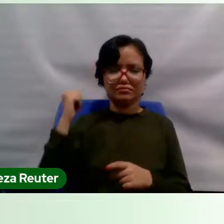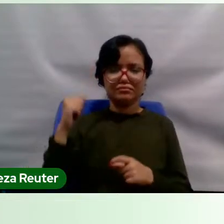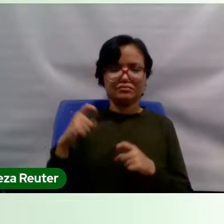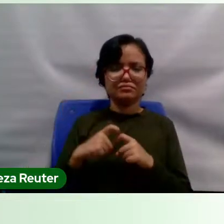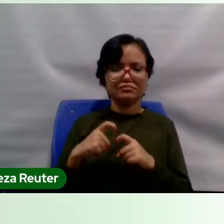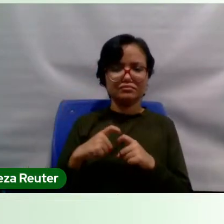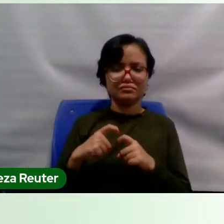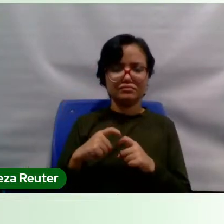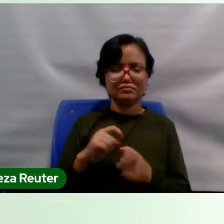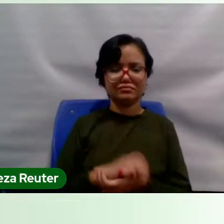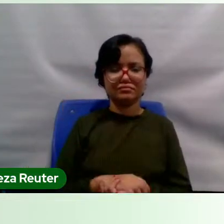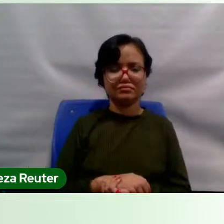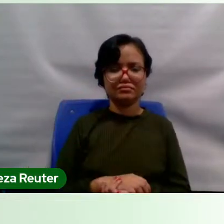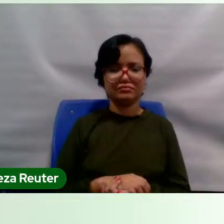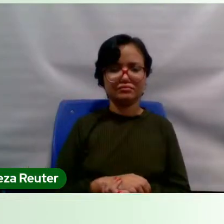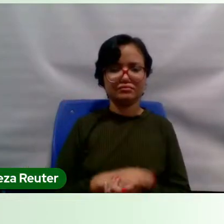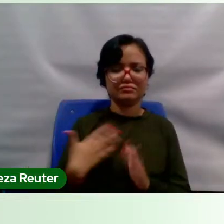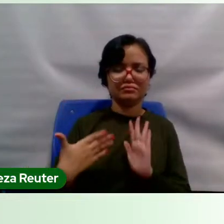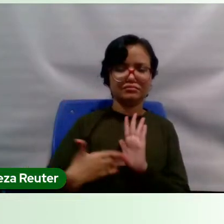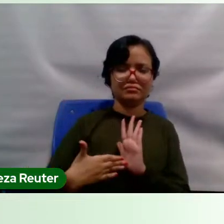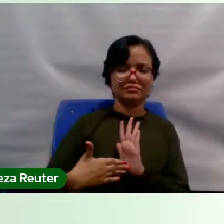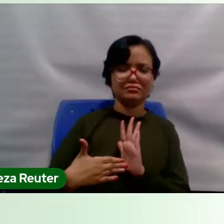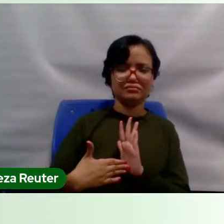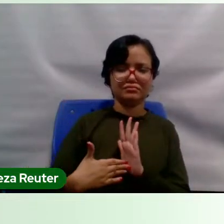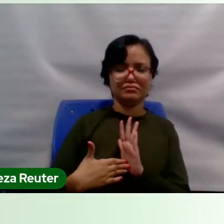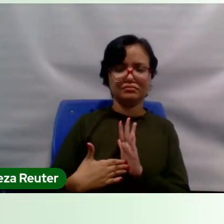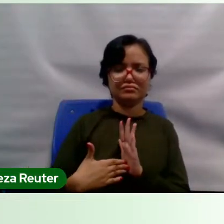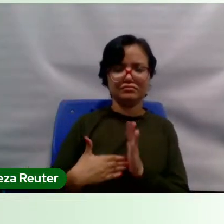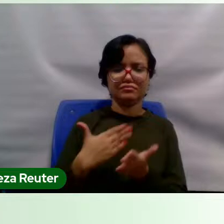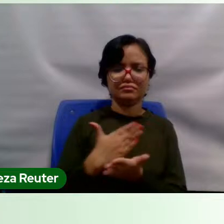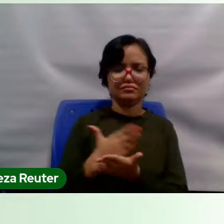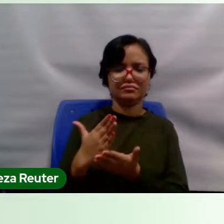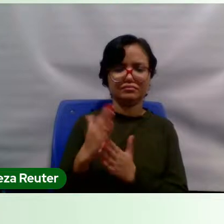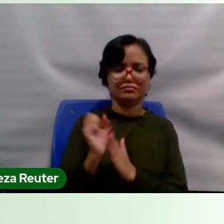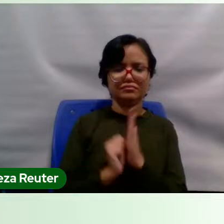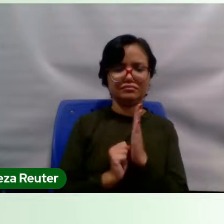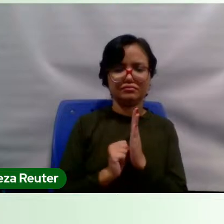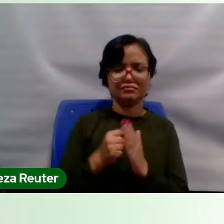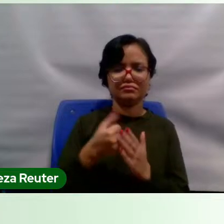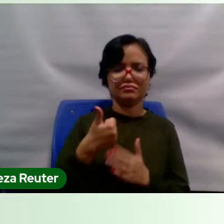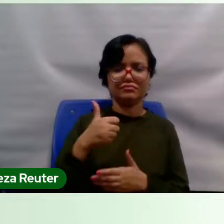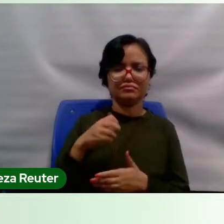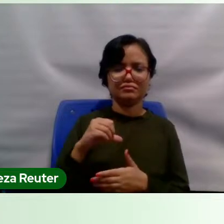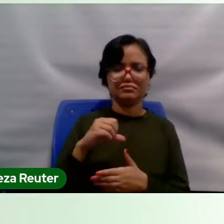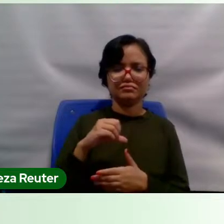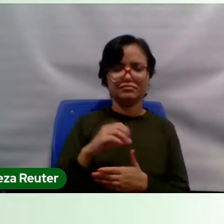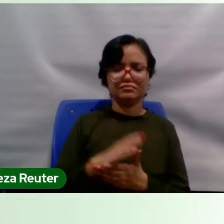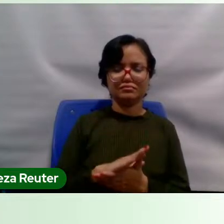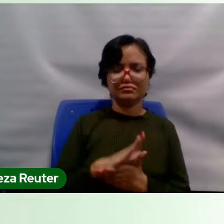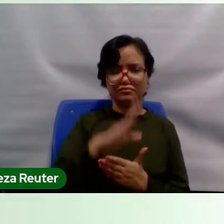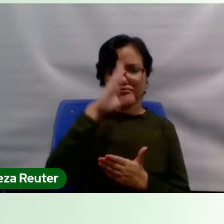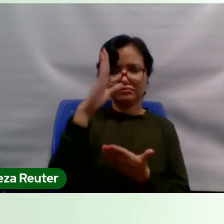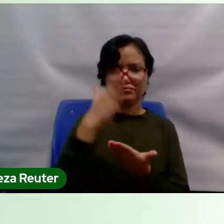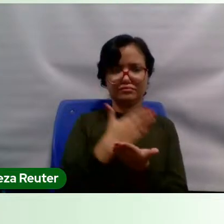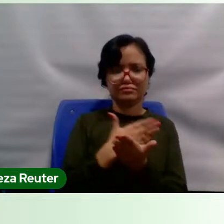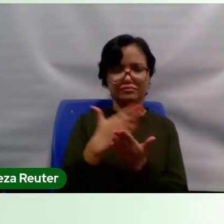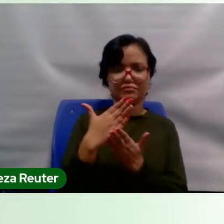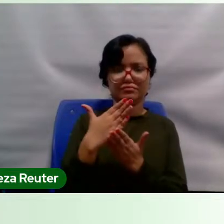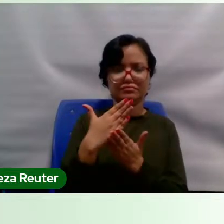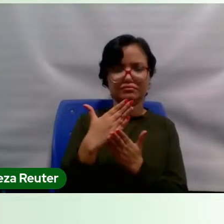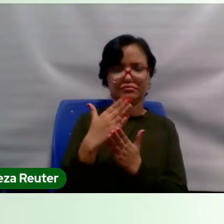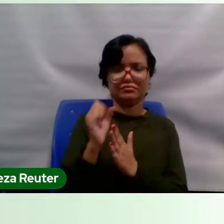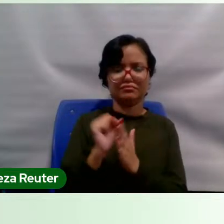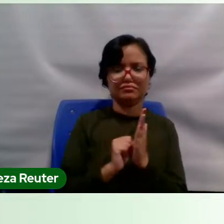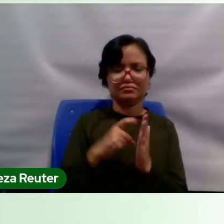colocado muito à prova na metade do XIX, mas principalmente no início do século. Nós vamos ter um